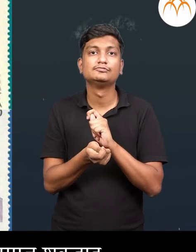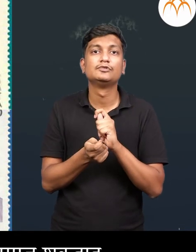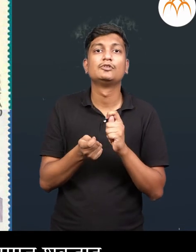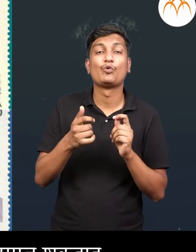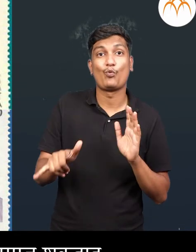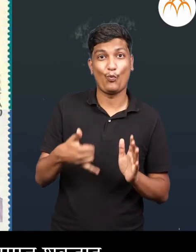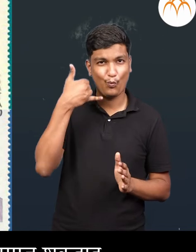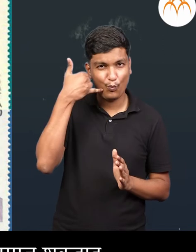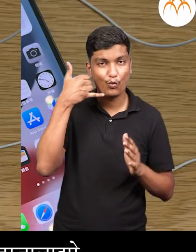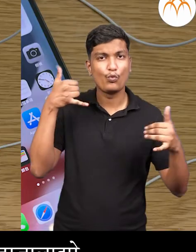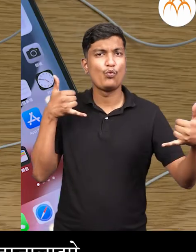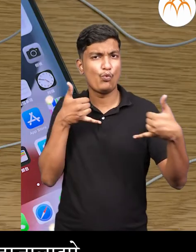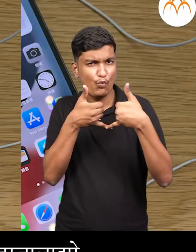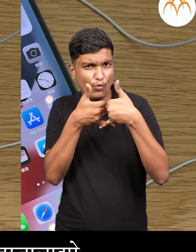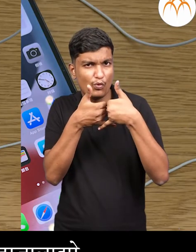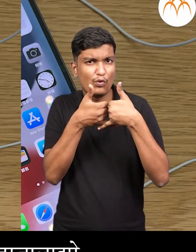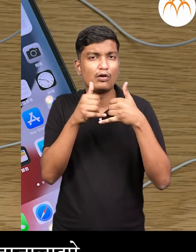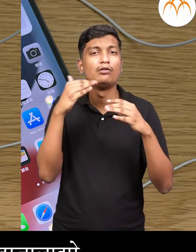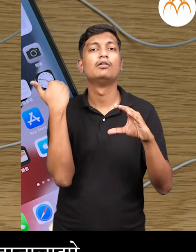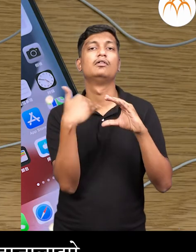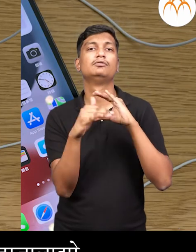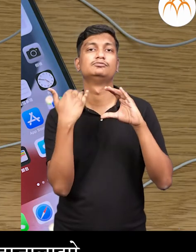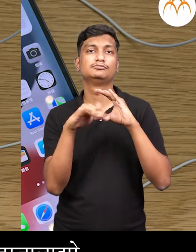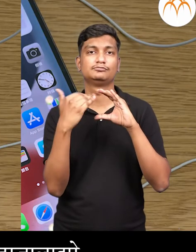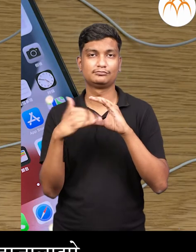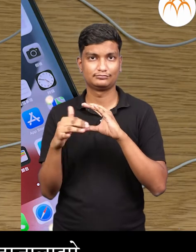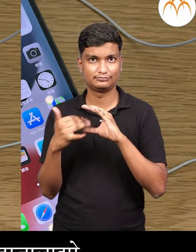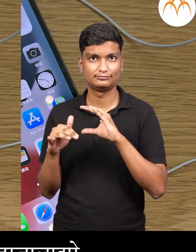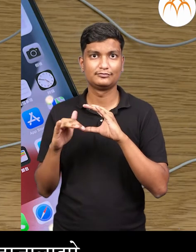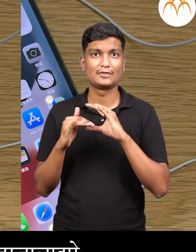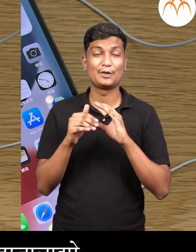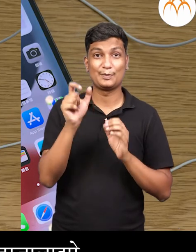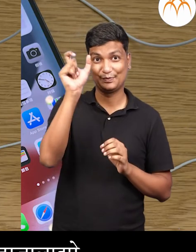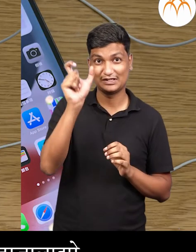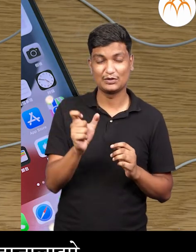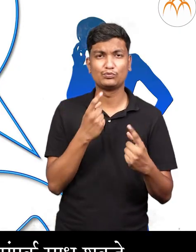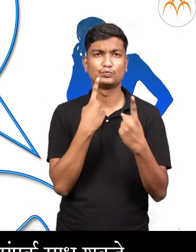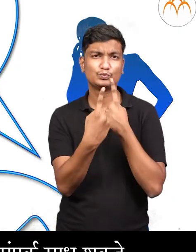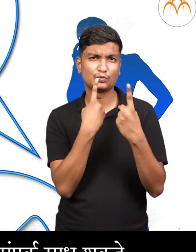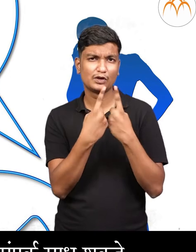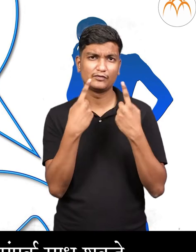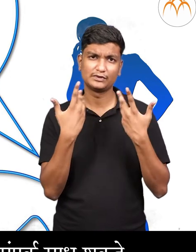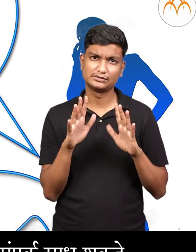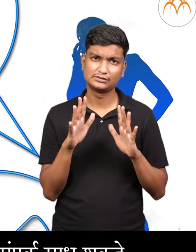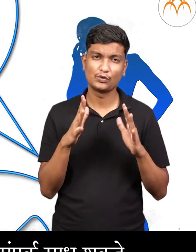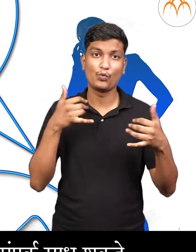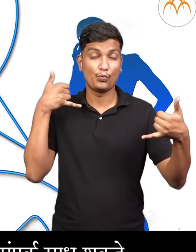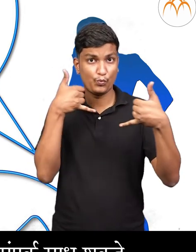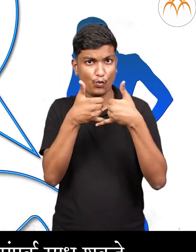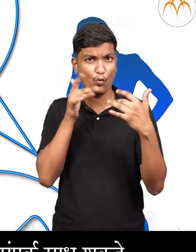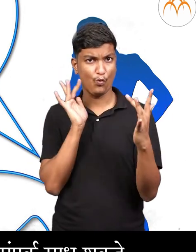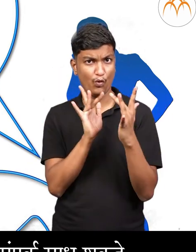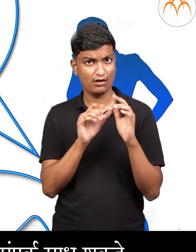समझुशक्तात अता दूरद्वनिवारे कि वां आंतर जाला द्वारे व्यक्ती कोणाशी ही